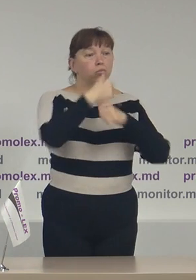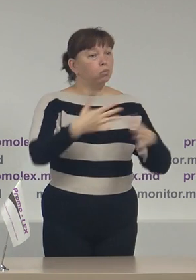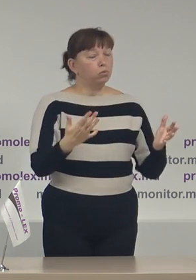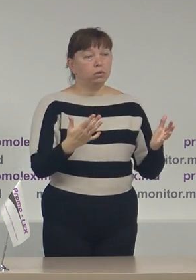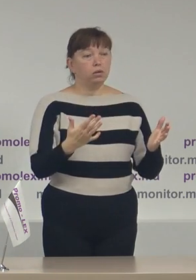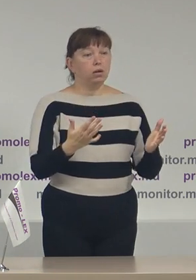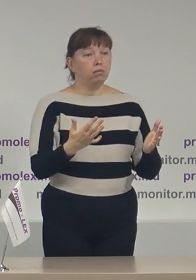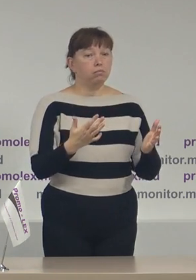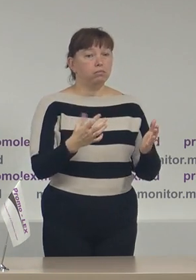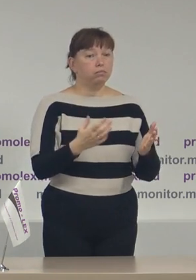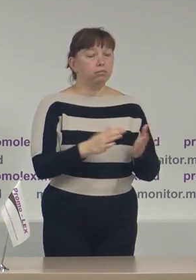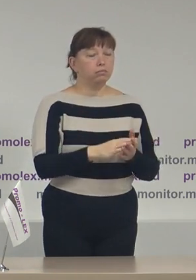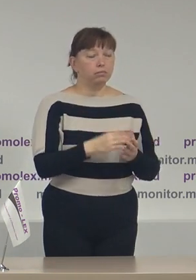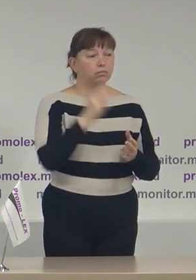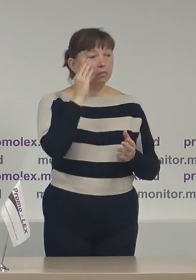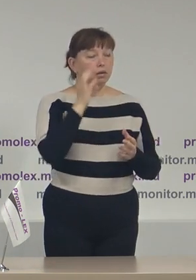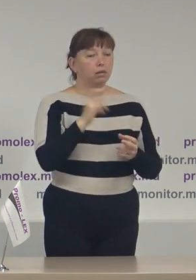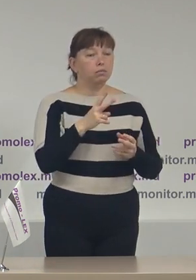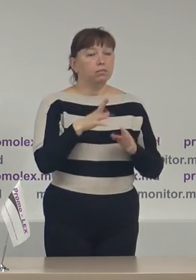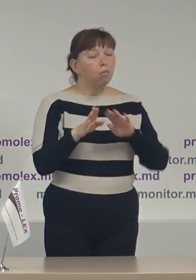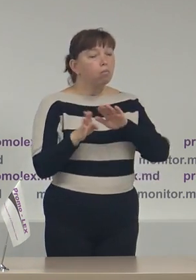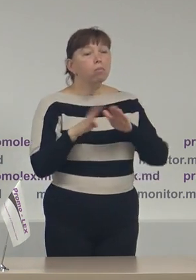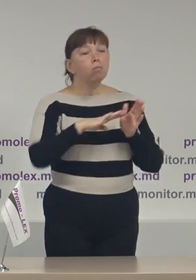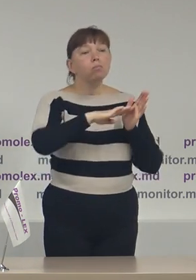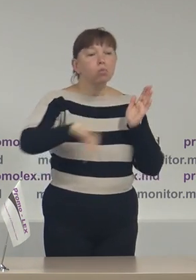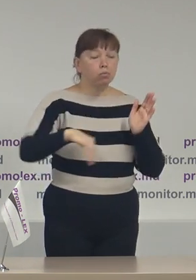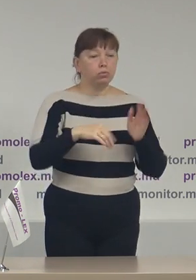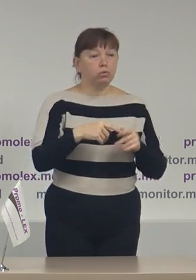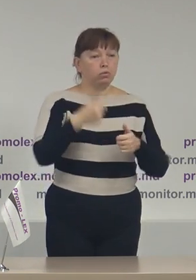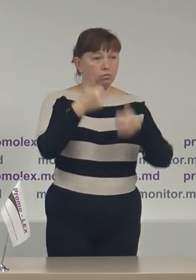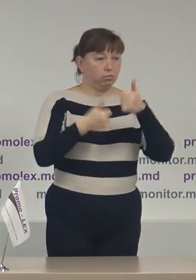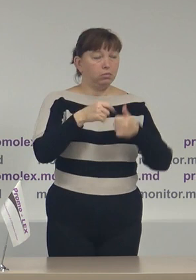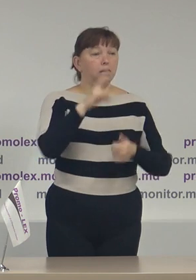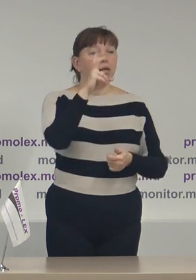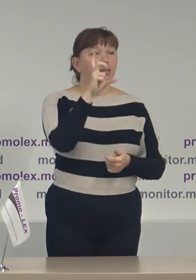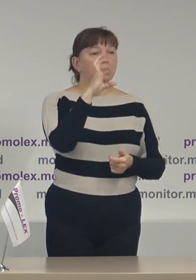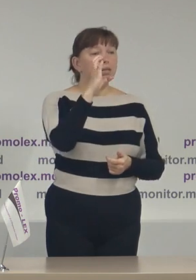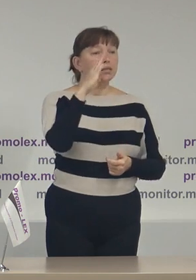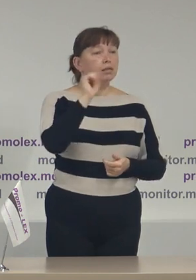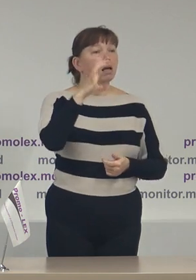trecem cu vederea pe unui concurent electoral, domnul Năstasă,